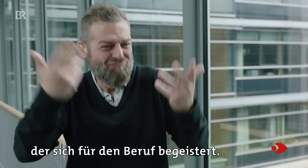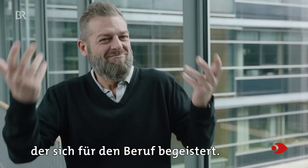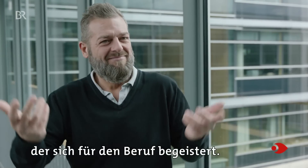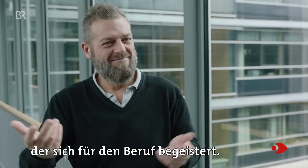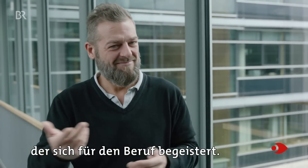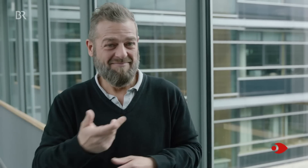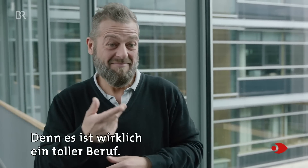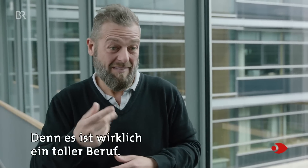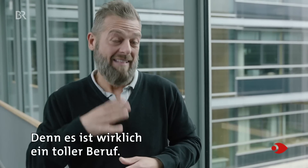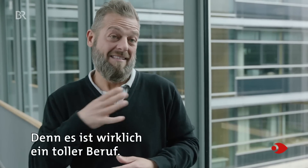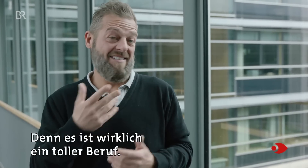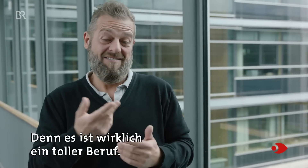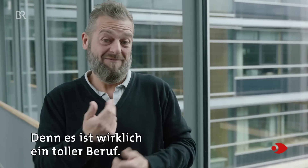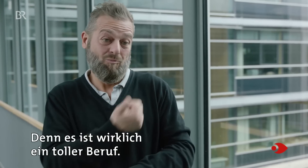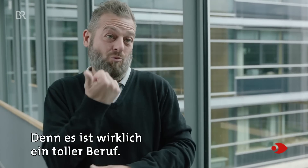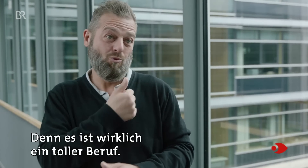begeistert. Denn es ist wirklich ein toller Beruf.